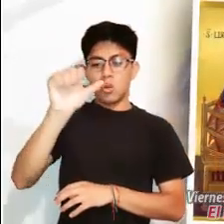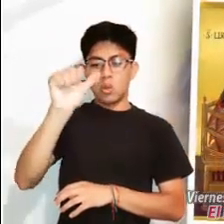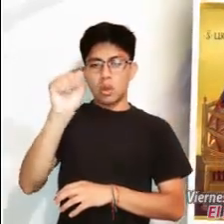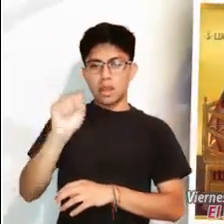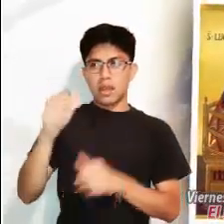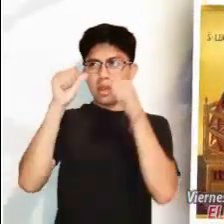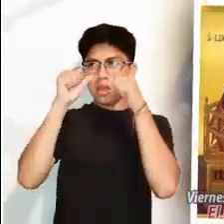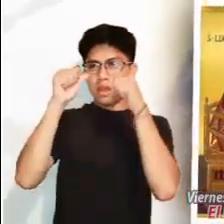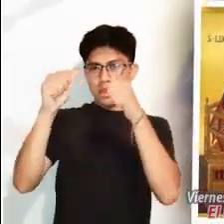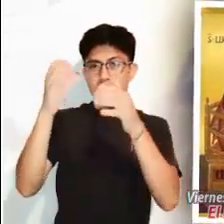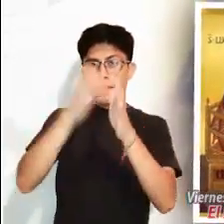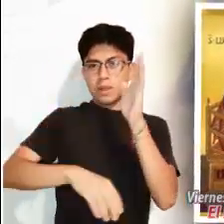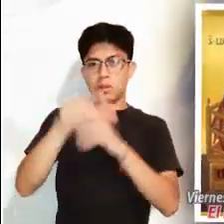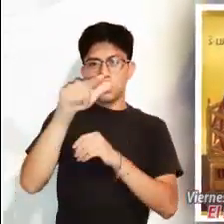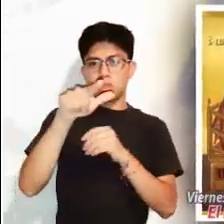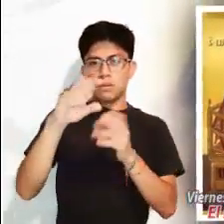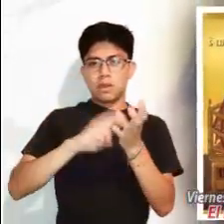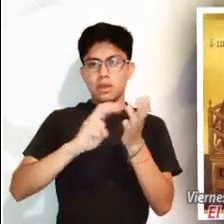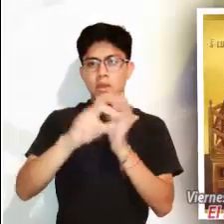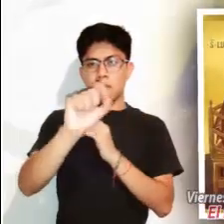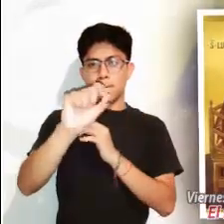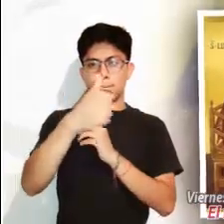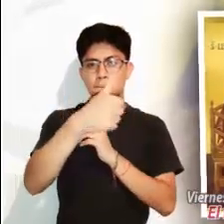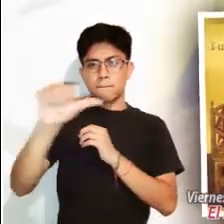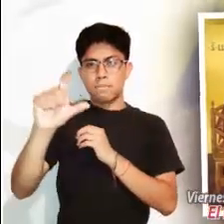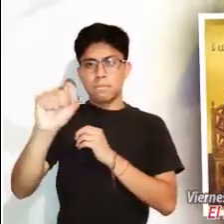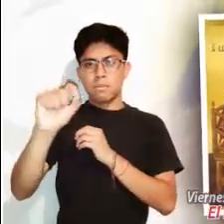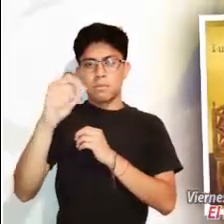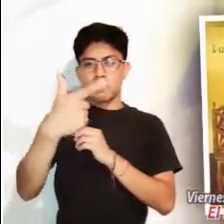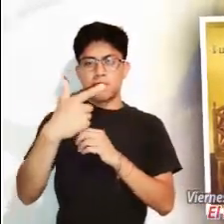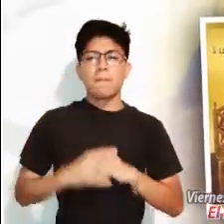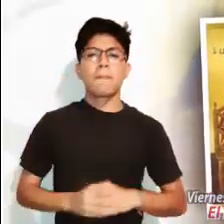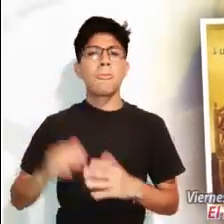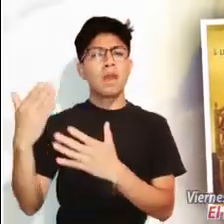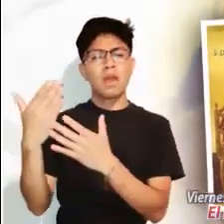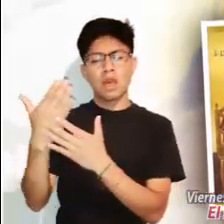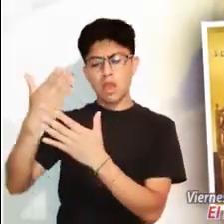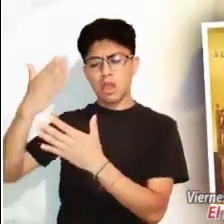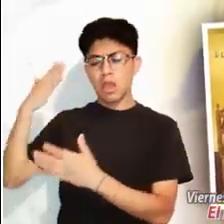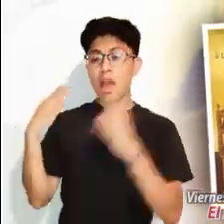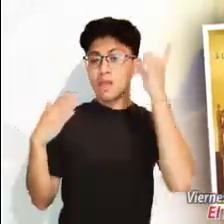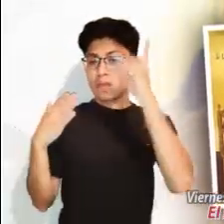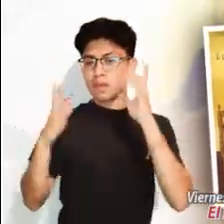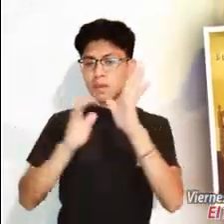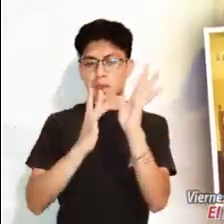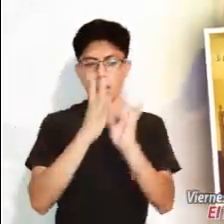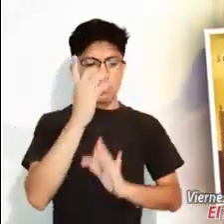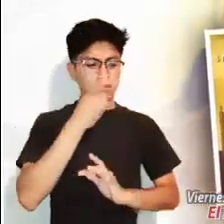Evangelio según San Lucas, capítulo 17, versículos del 26 al 37.